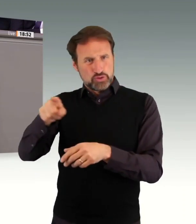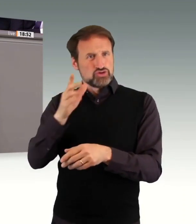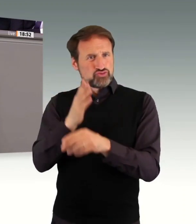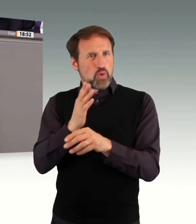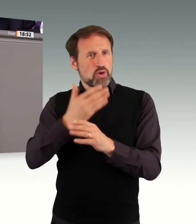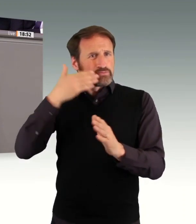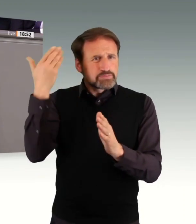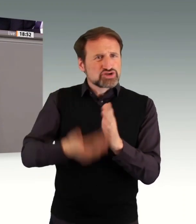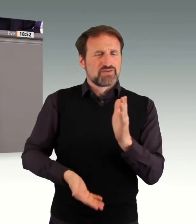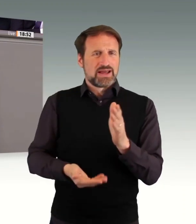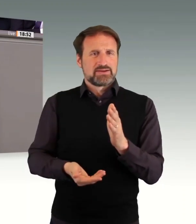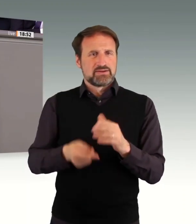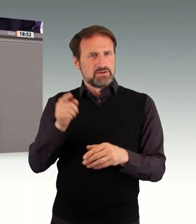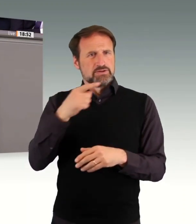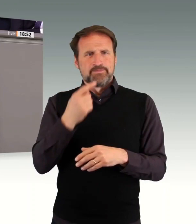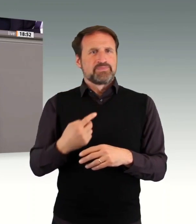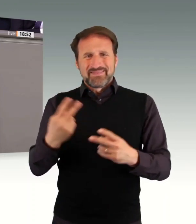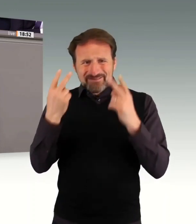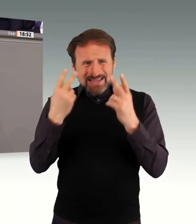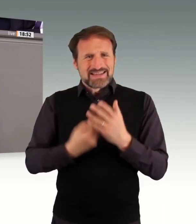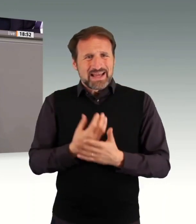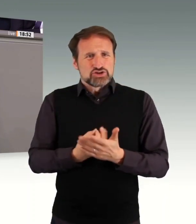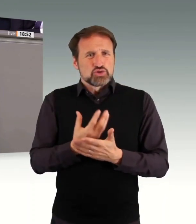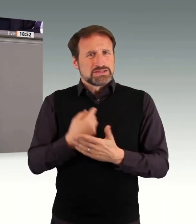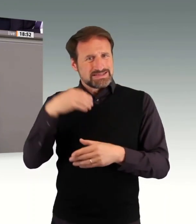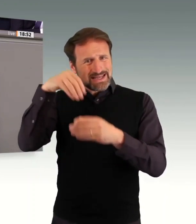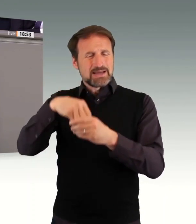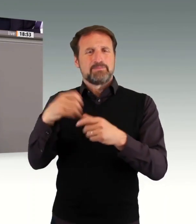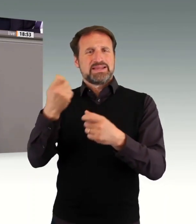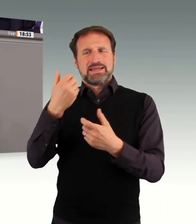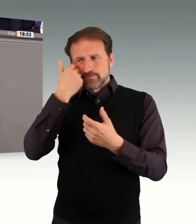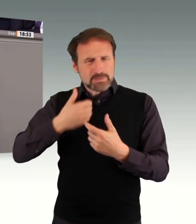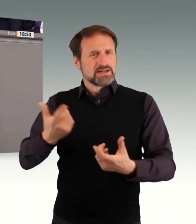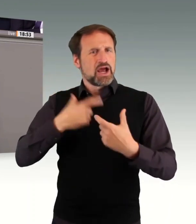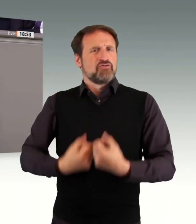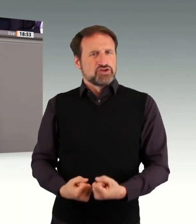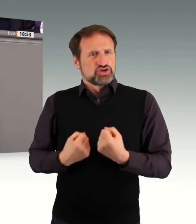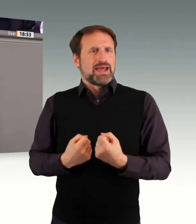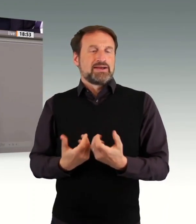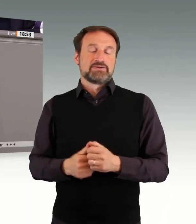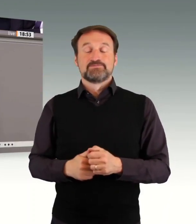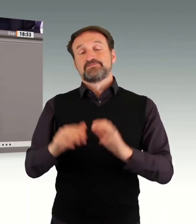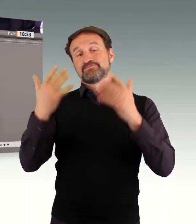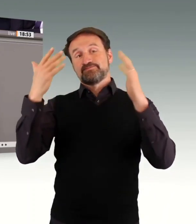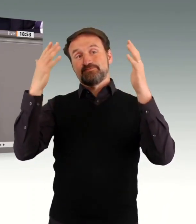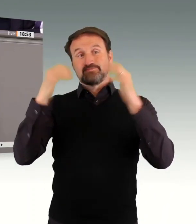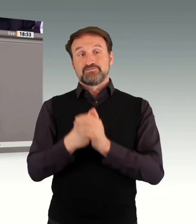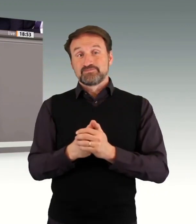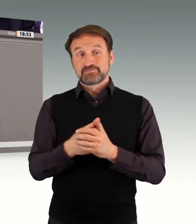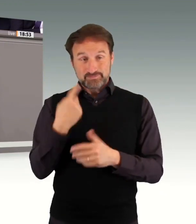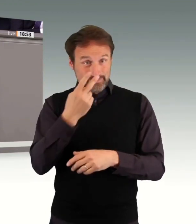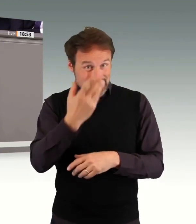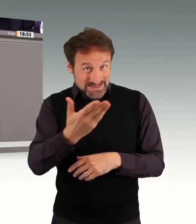Neulich, irgendwo in Deutschland, berichtete mir eine Mutter, zitiere, meine Tochter arbeitet